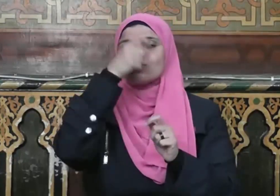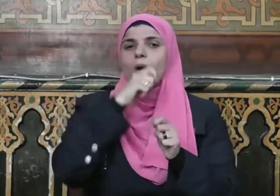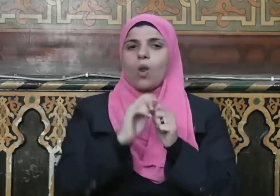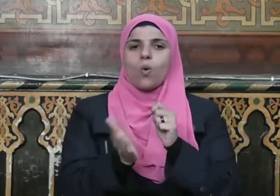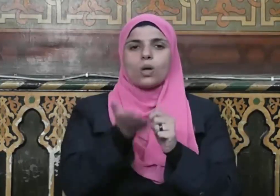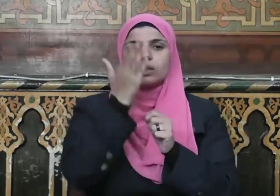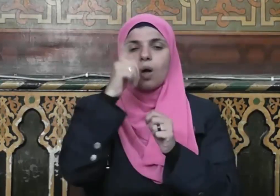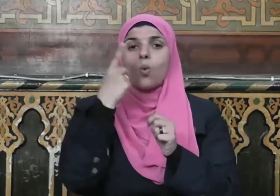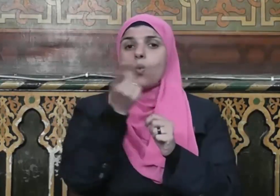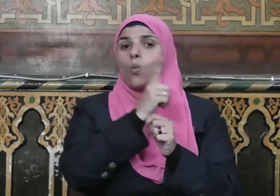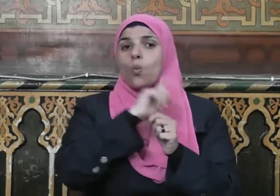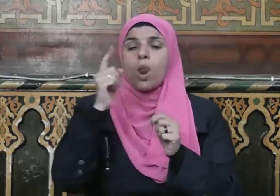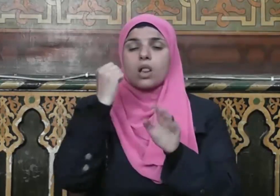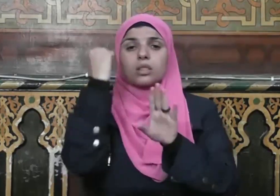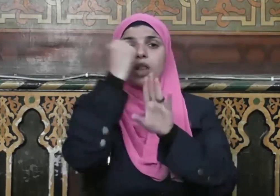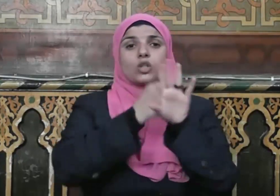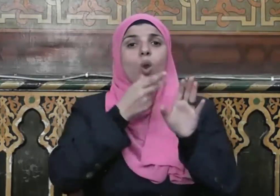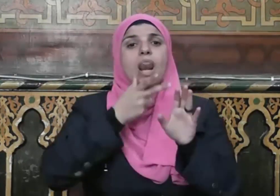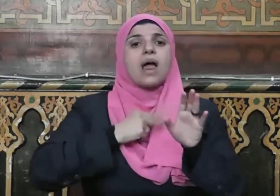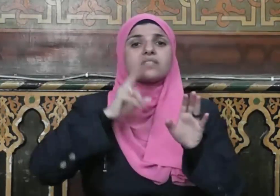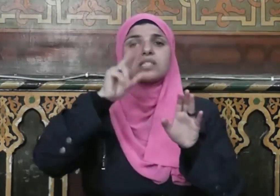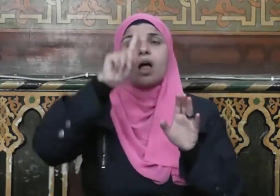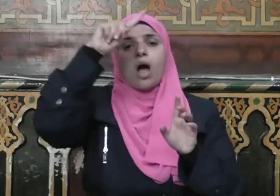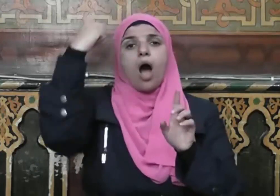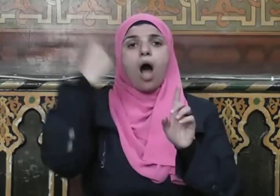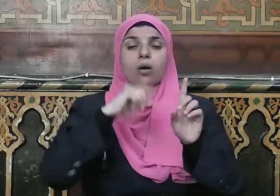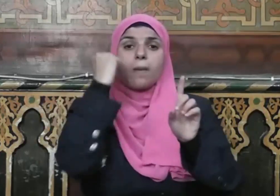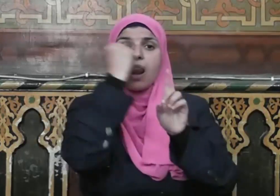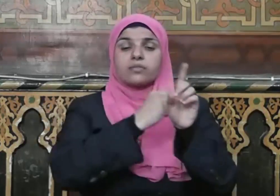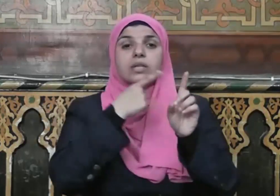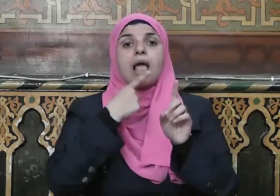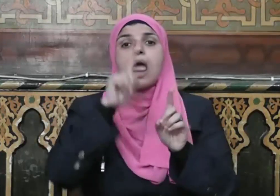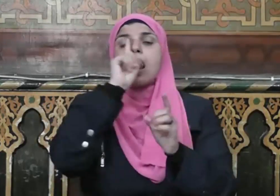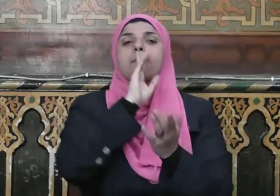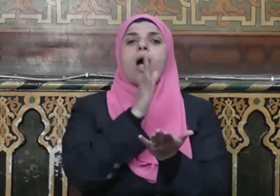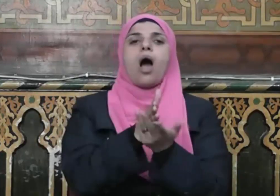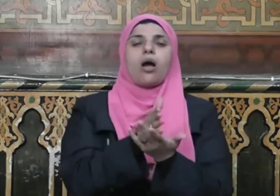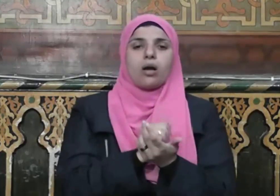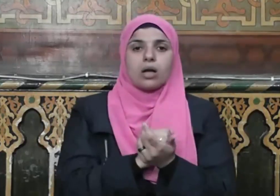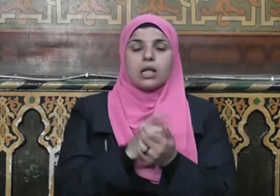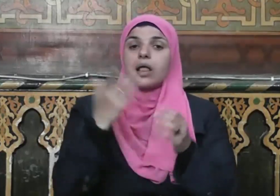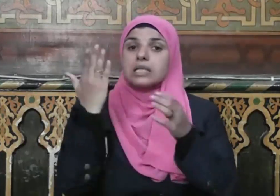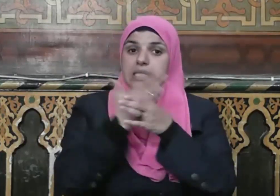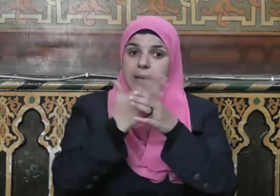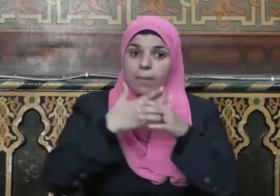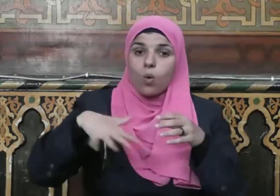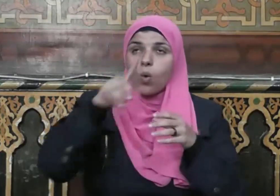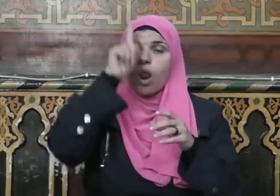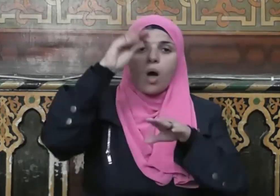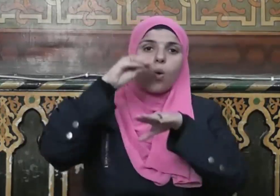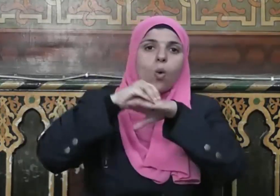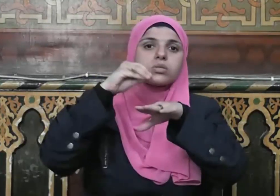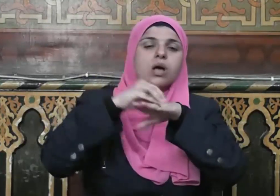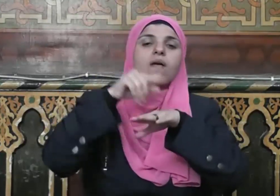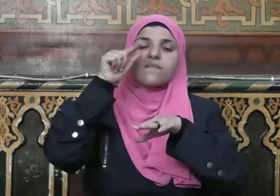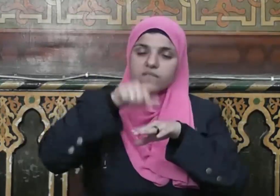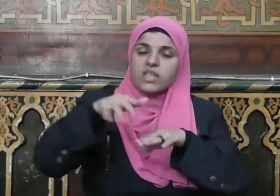قال تعالى ولا تقتلوا النفس التي حرم الله إلا بالحق ذلكم وصاكم